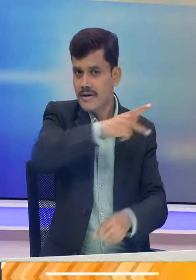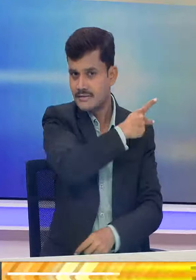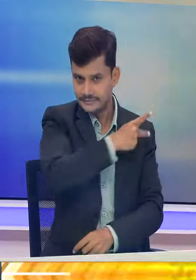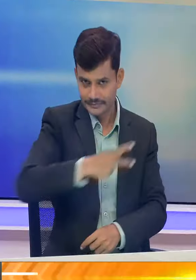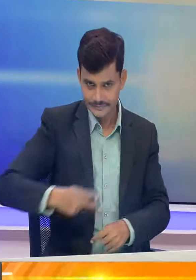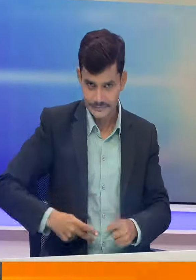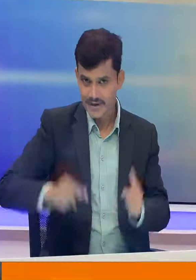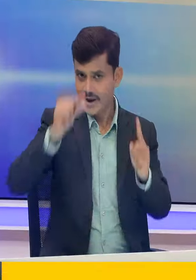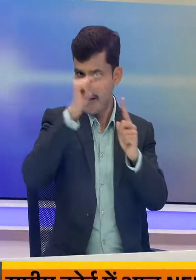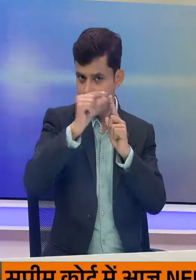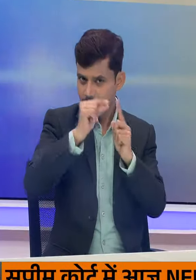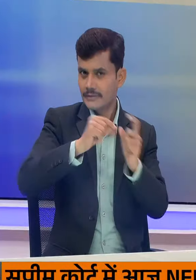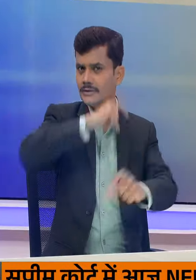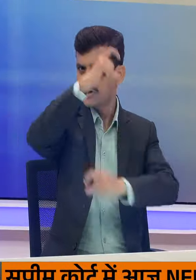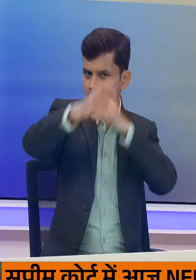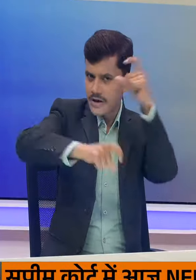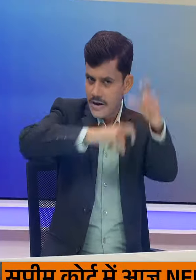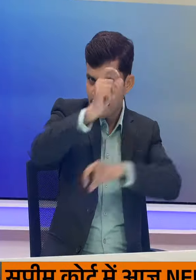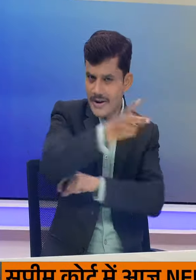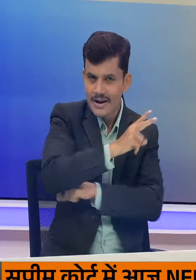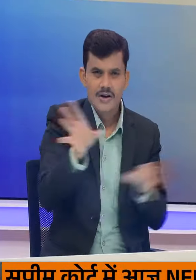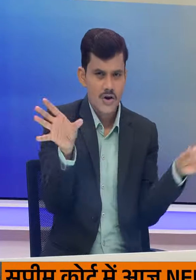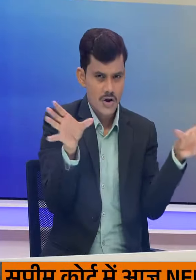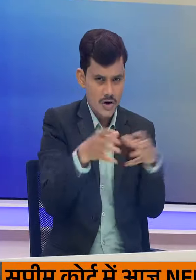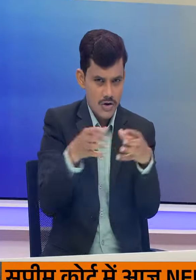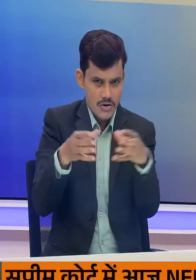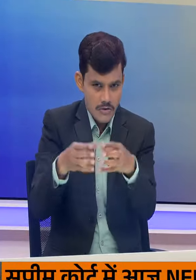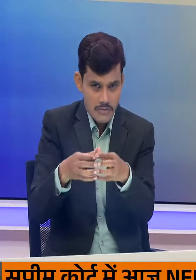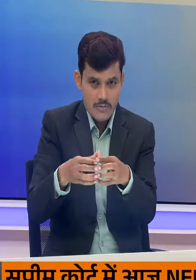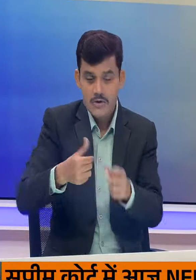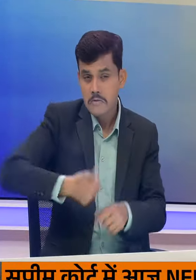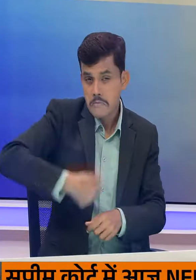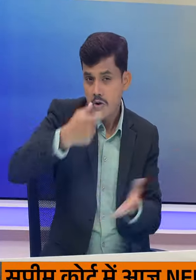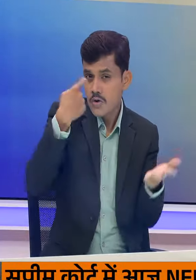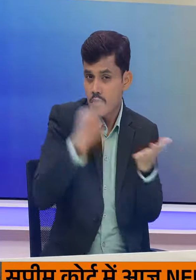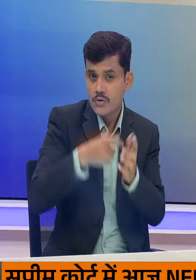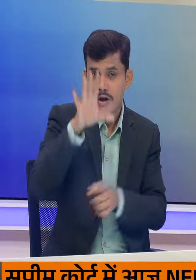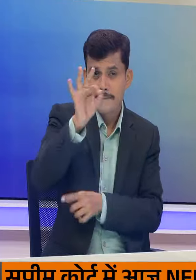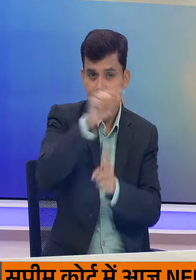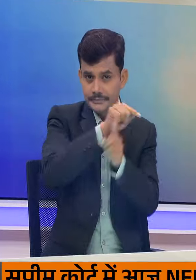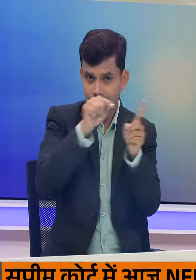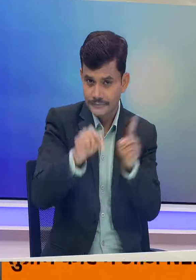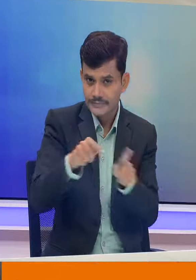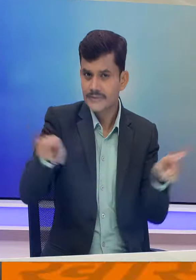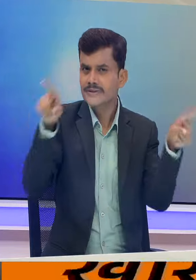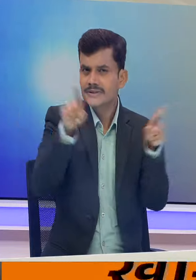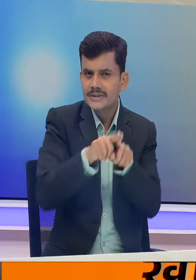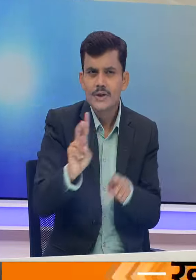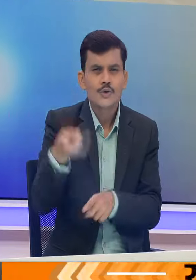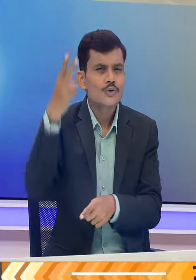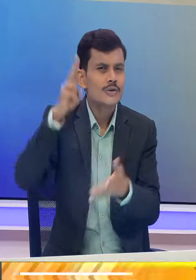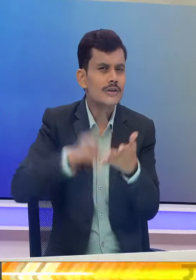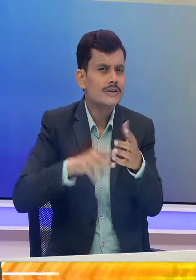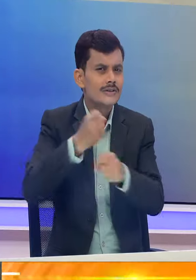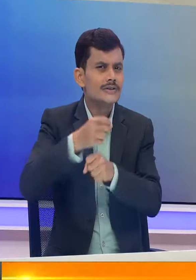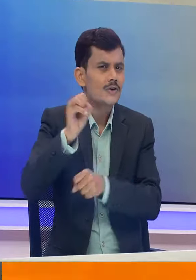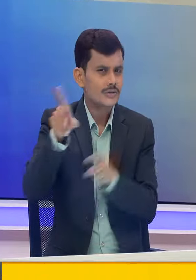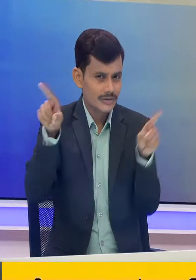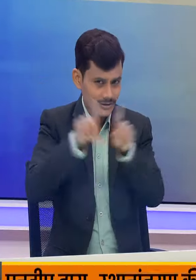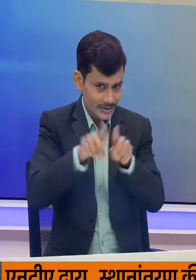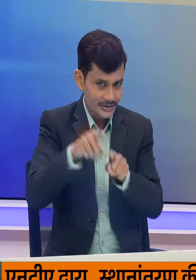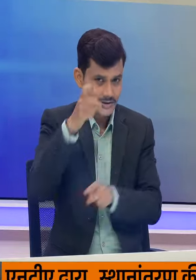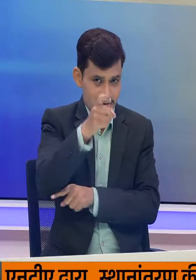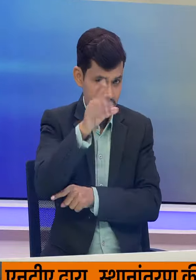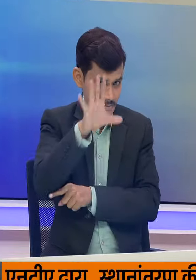में निजी उद्योगों और अन्य संग्ठनों में प्रिशासनिक पदों के लिए 50% और गैर प्रिशासनिक पदों के लिए